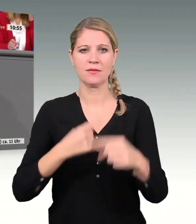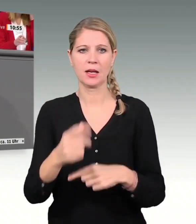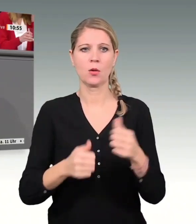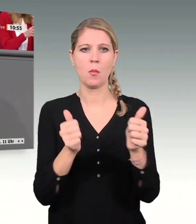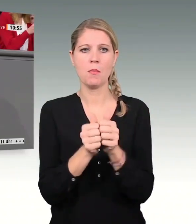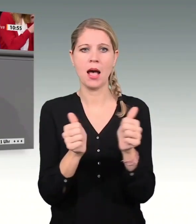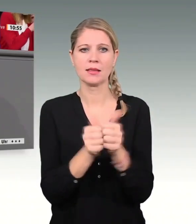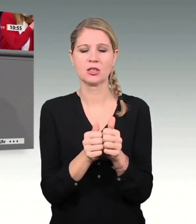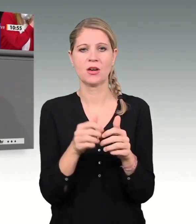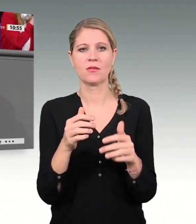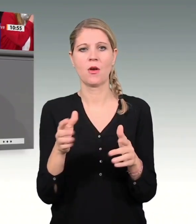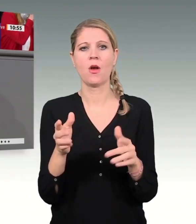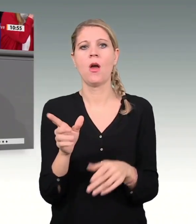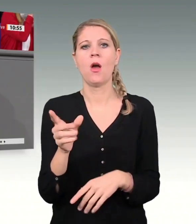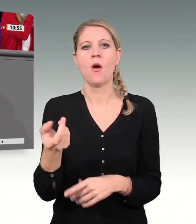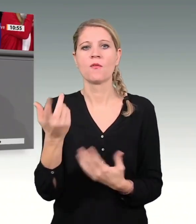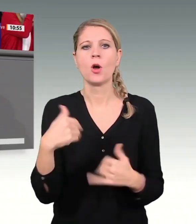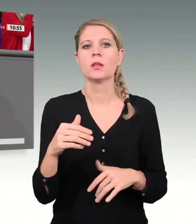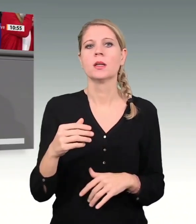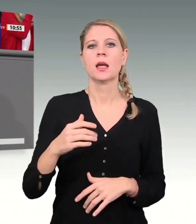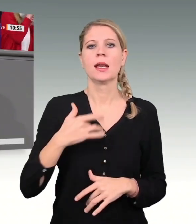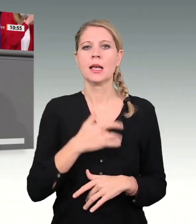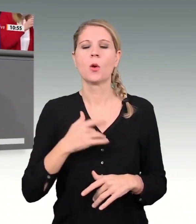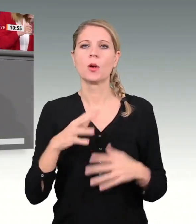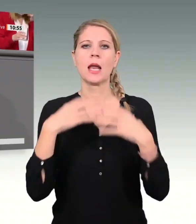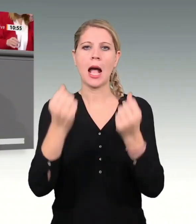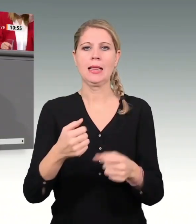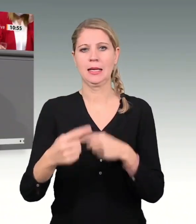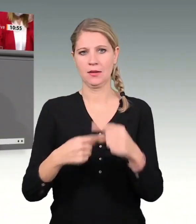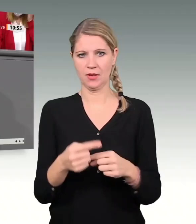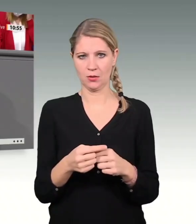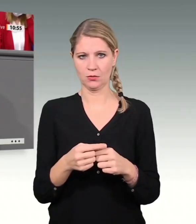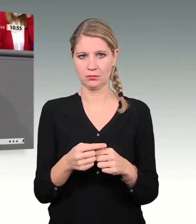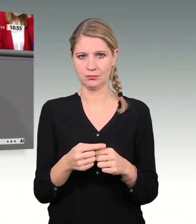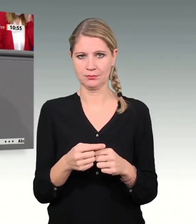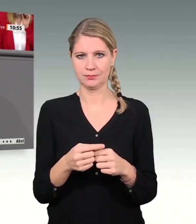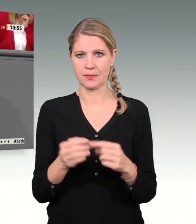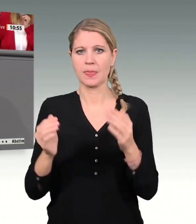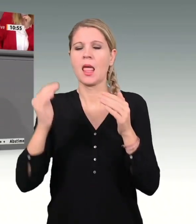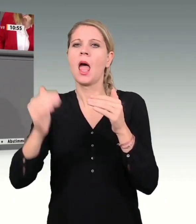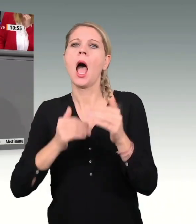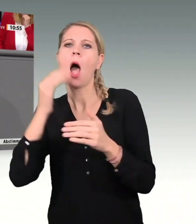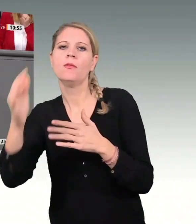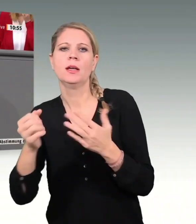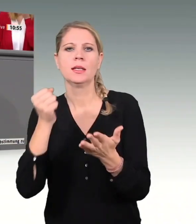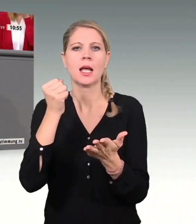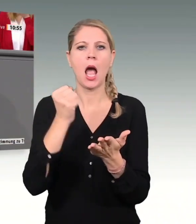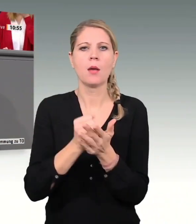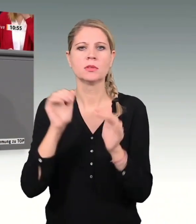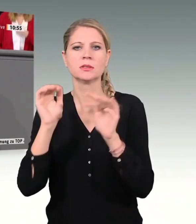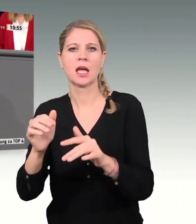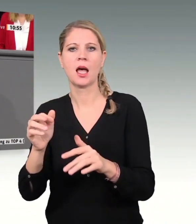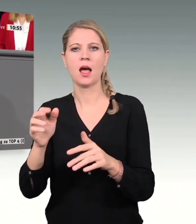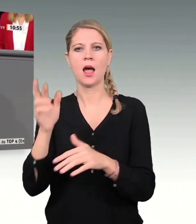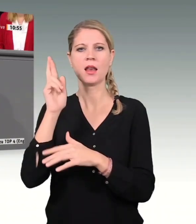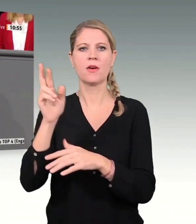Religions for Peace. Damit aber Religion ihr Potenzial entfalten kann, ihr großes Potenzial entfalten kann, braucht es die Religionsfreiheit.